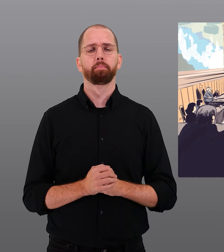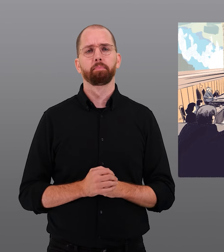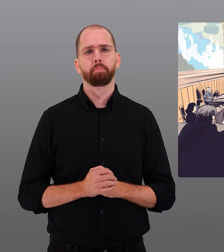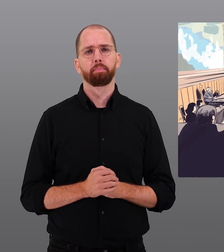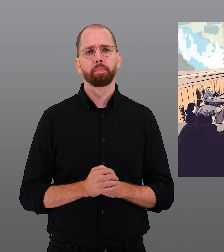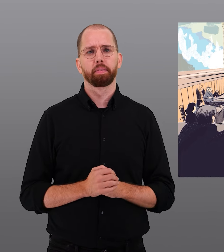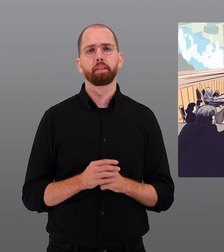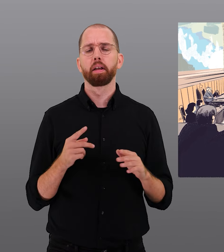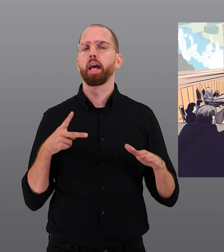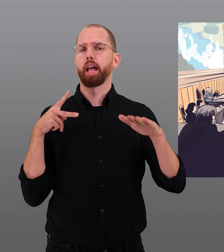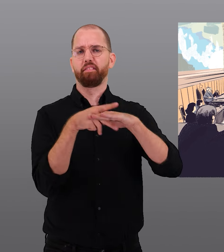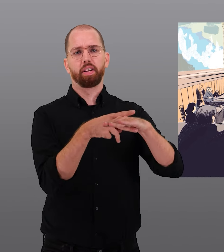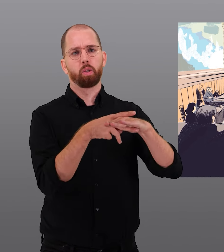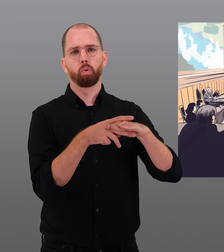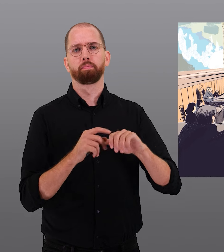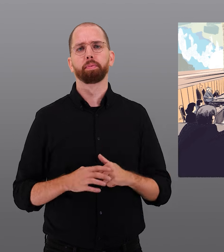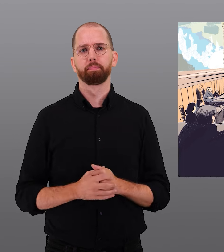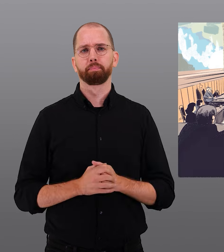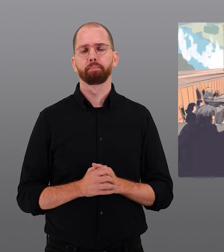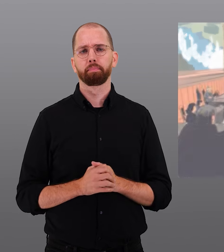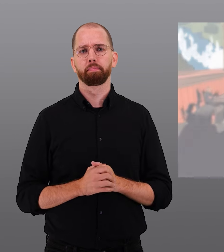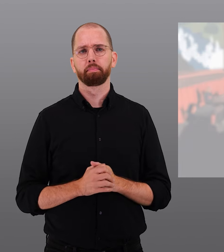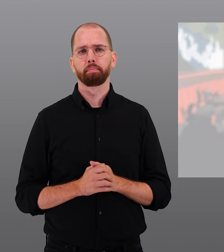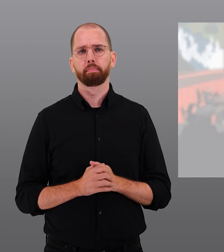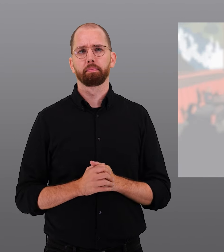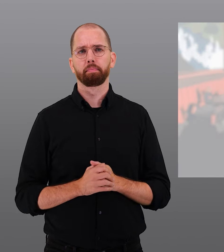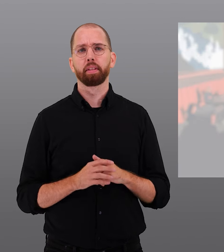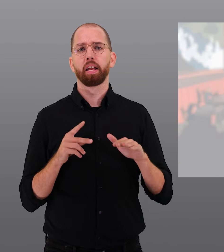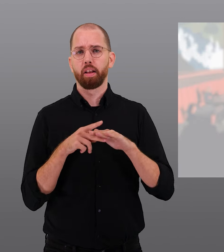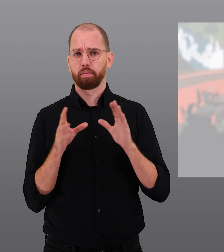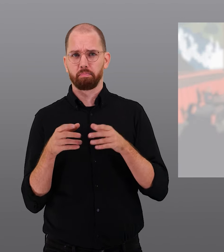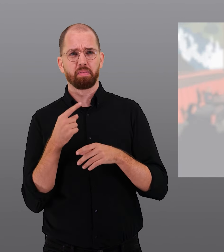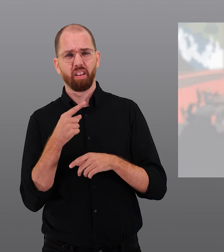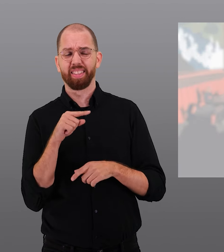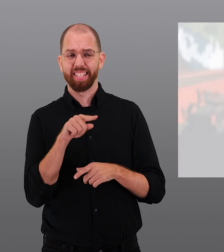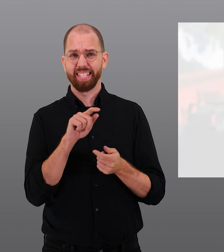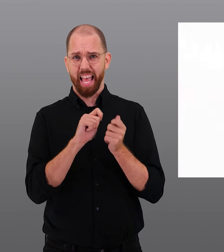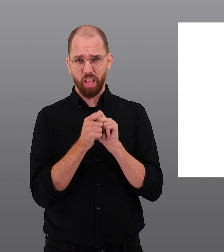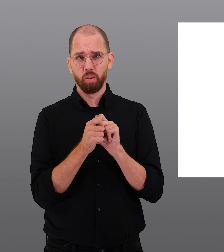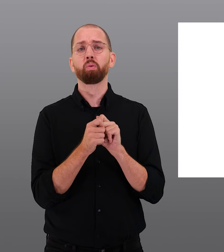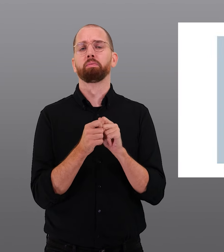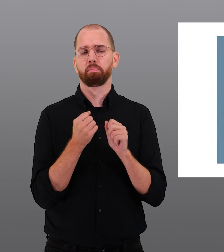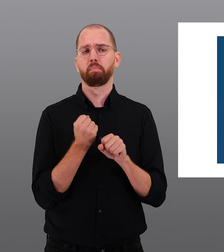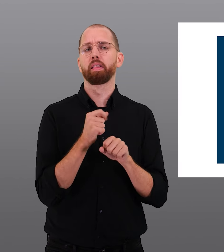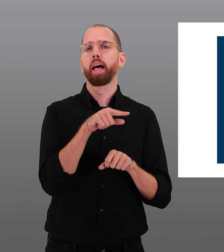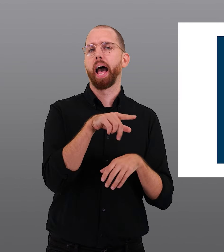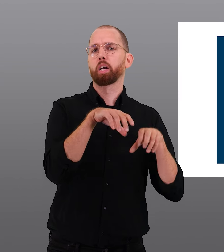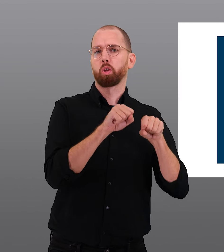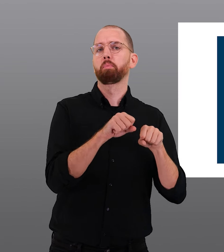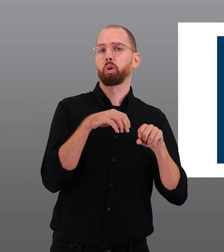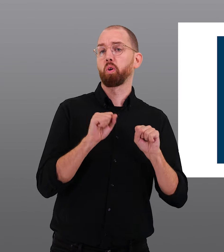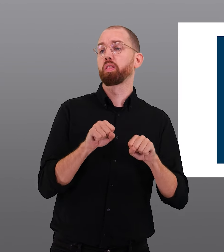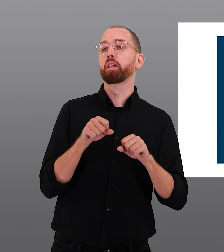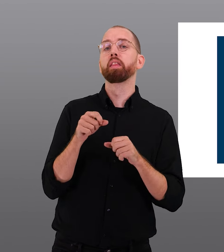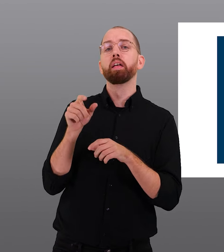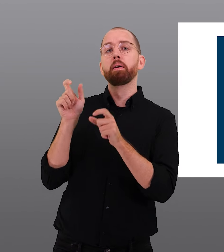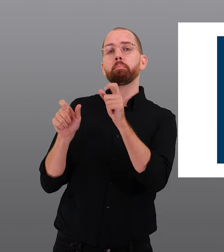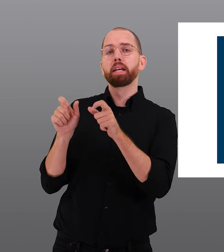Kündigungen zu verkürzen. Dagegen wurde das Referendum ergriffen. Für das Referendumskomitee führt die Änderung